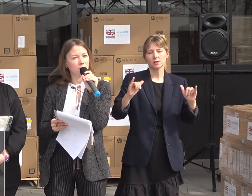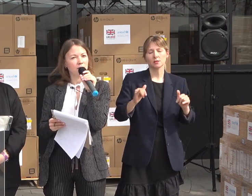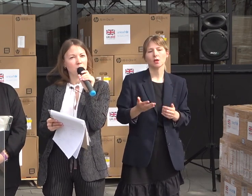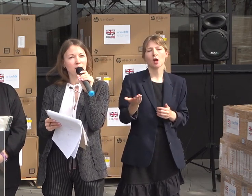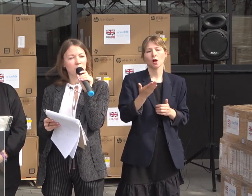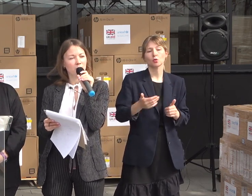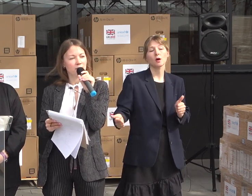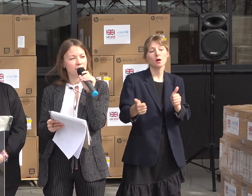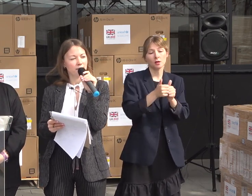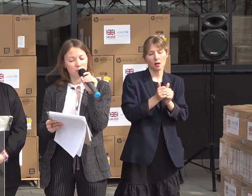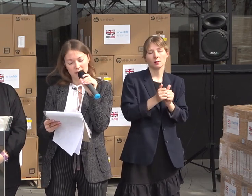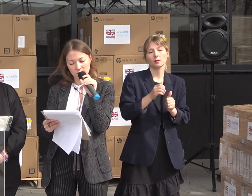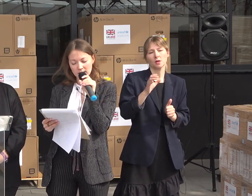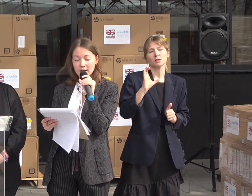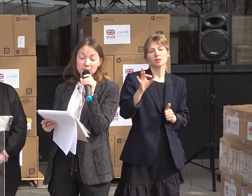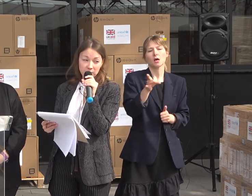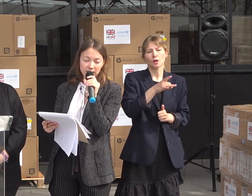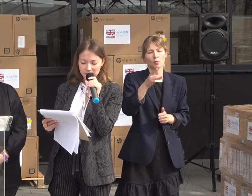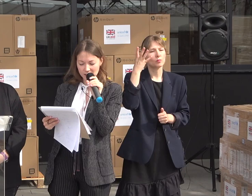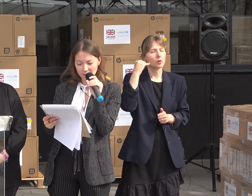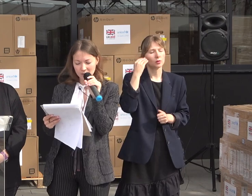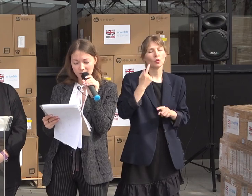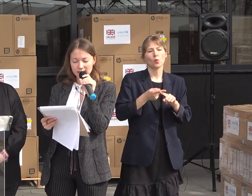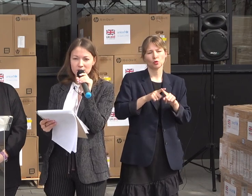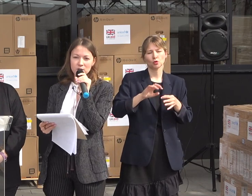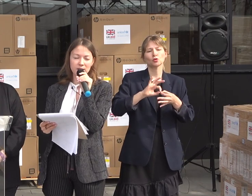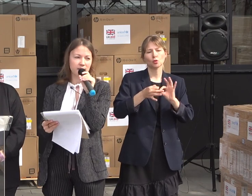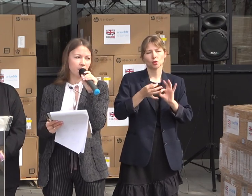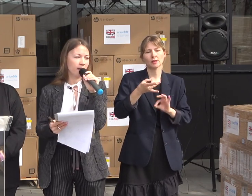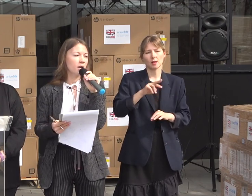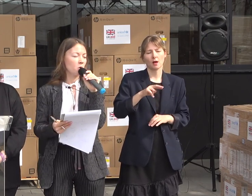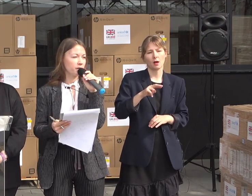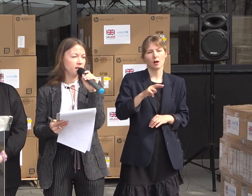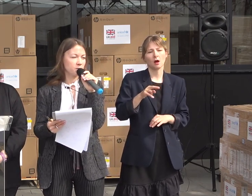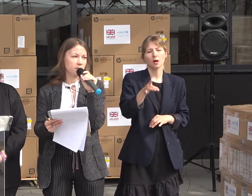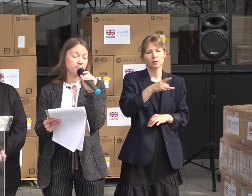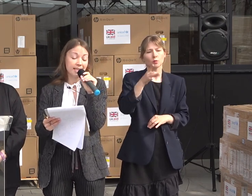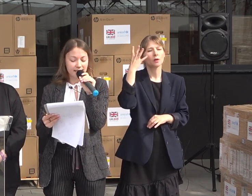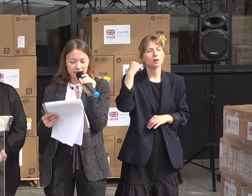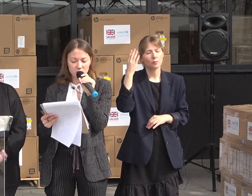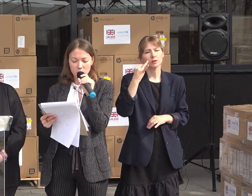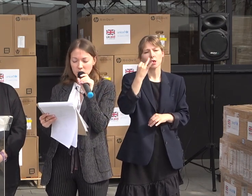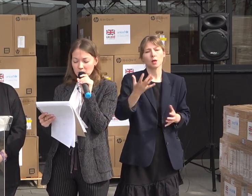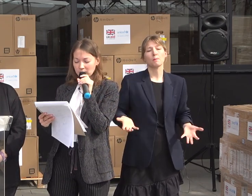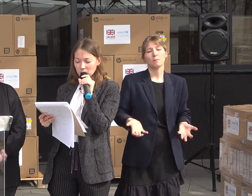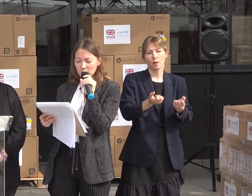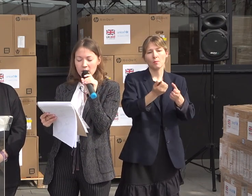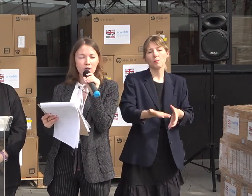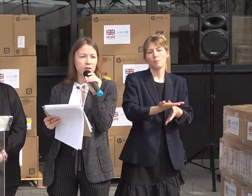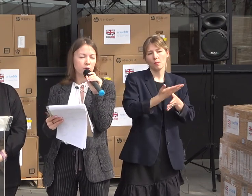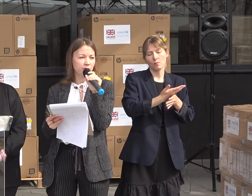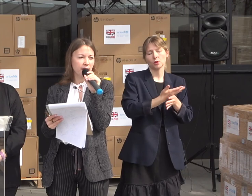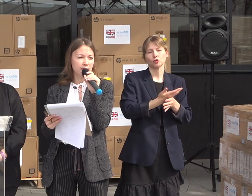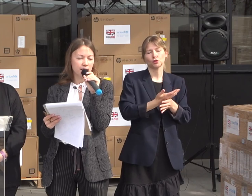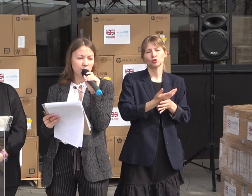se amplă daturi de Republica Moldova în aceste vremuri care sunt foarte dificile pentru aceasta și de asemenea oferă asistența suportul lor pentru